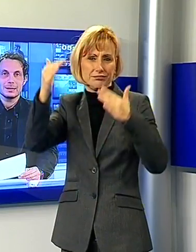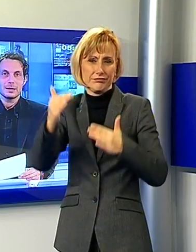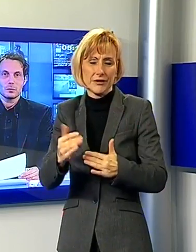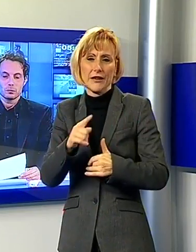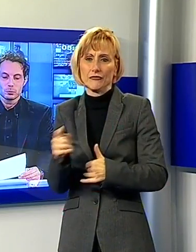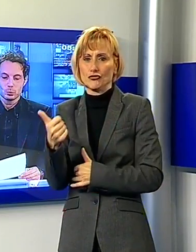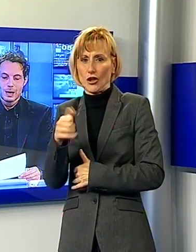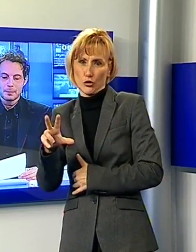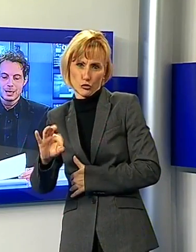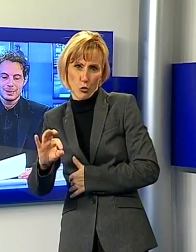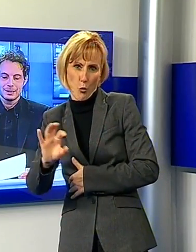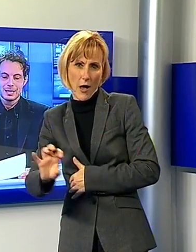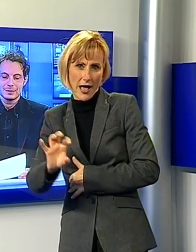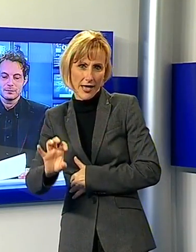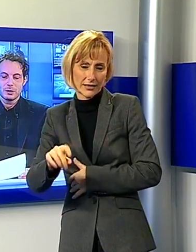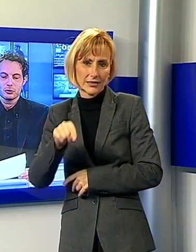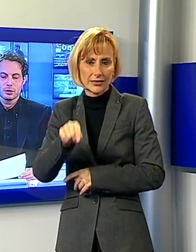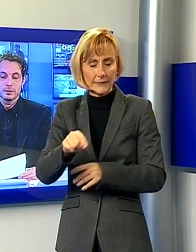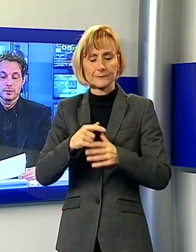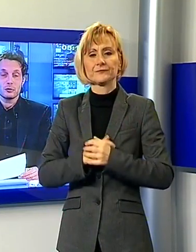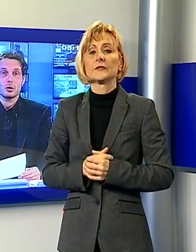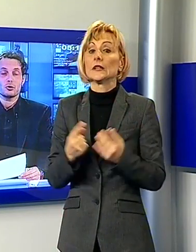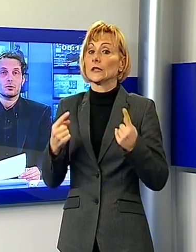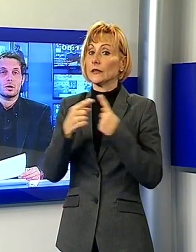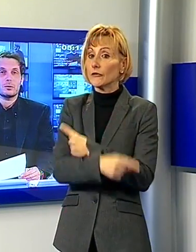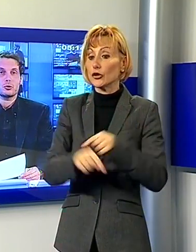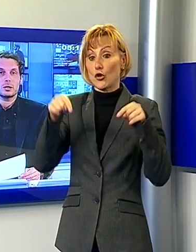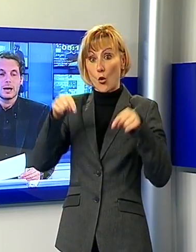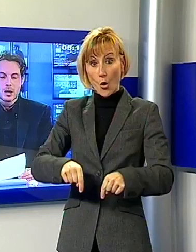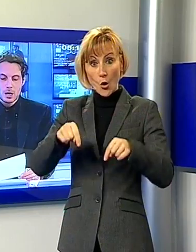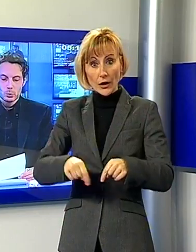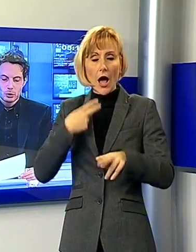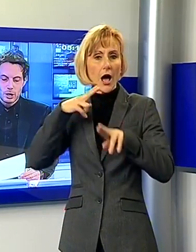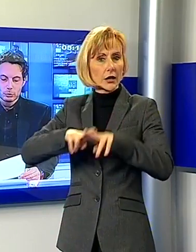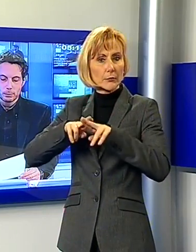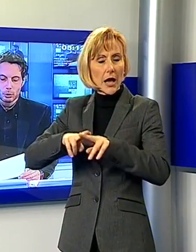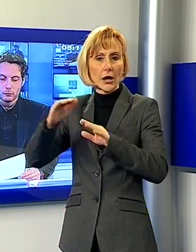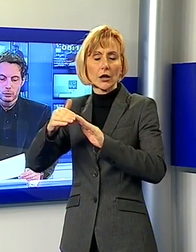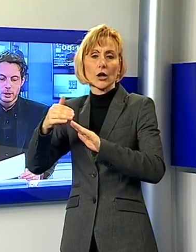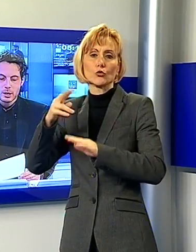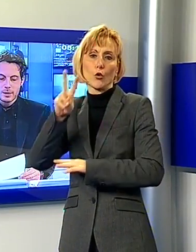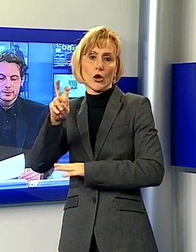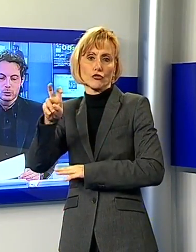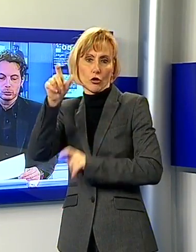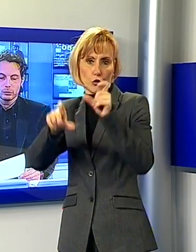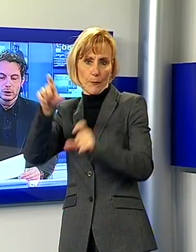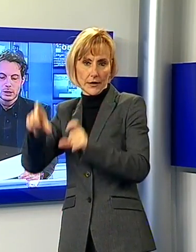tensostruttura alle Tagliate e invece oggi si trovano circa 200 profughi. Secondo Sicchi,